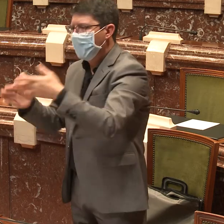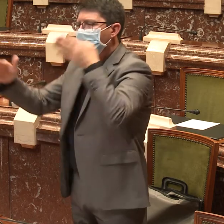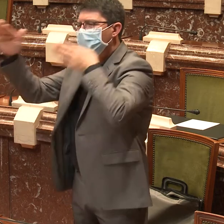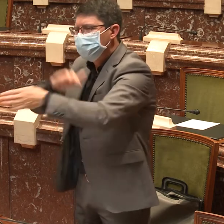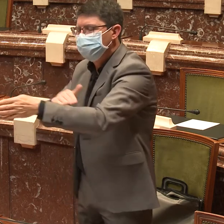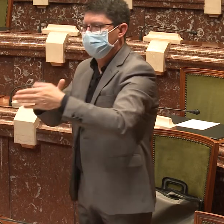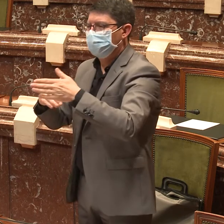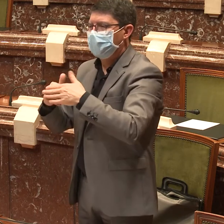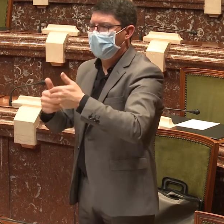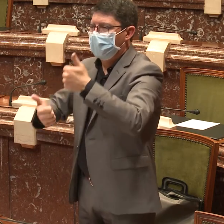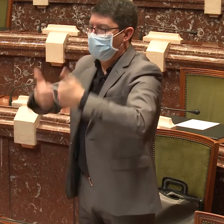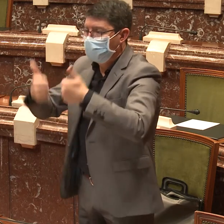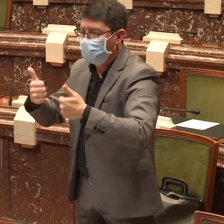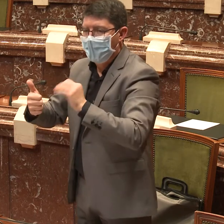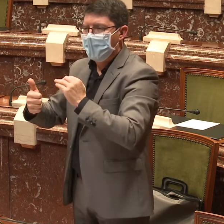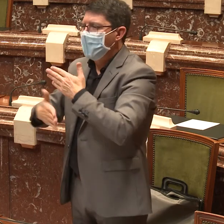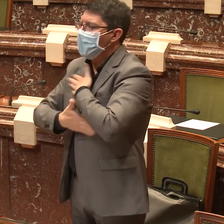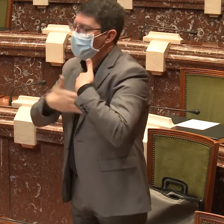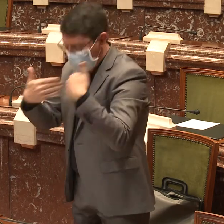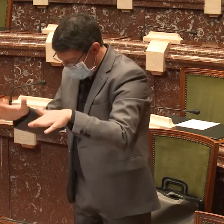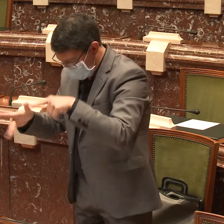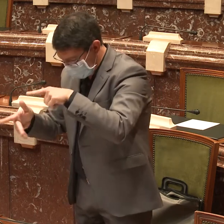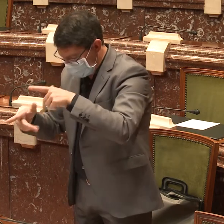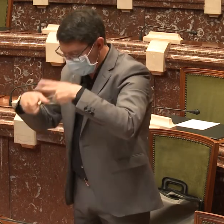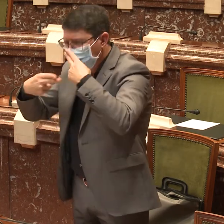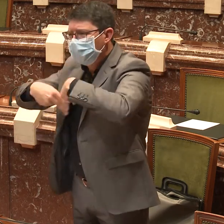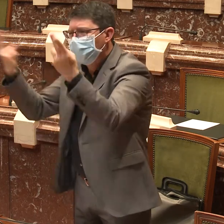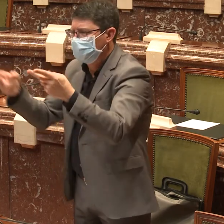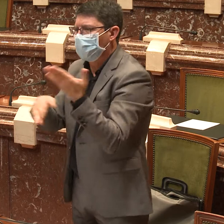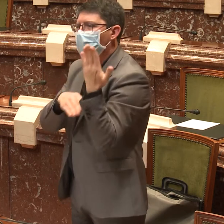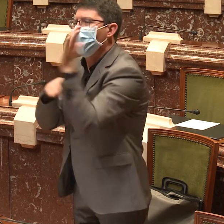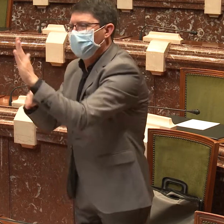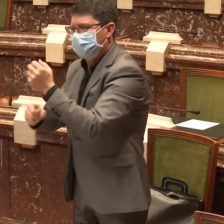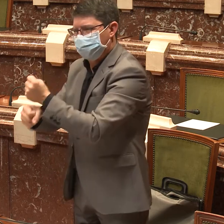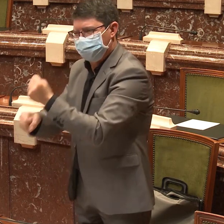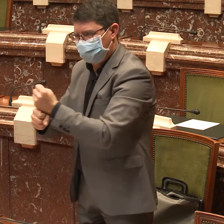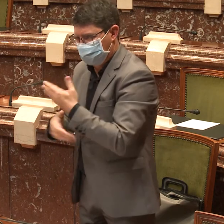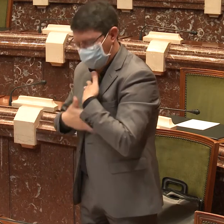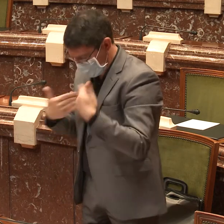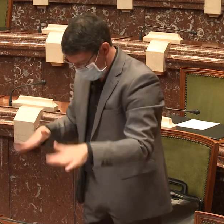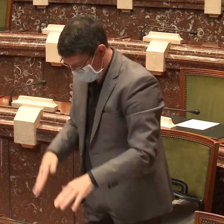la completa inclusión e inserción laboral a la que todos aspiramos.